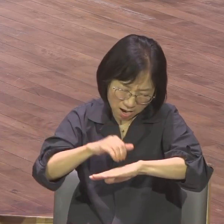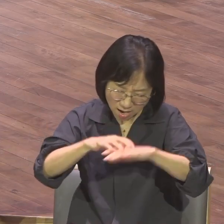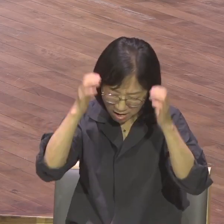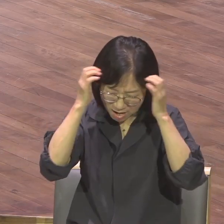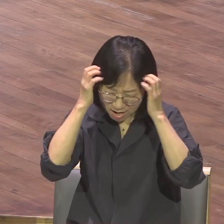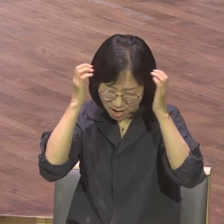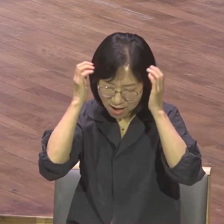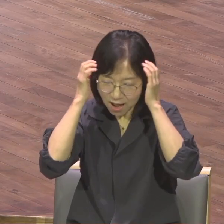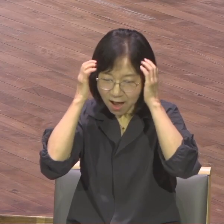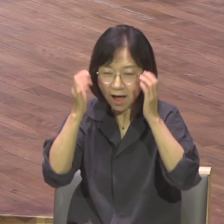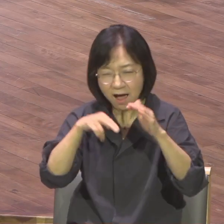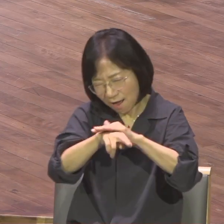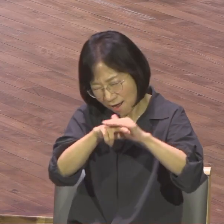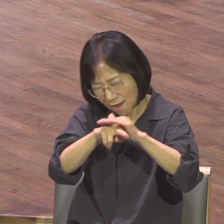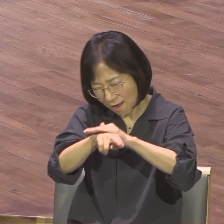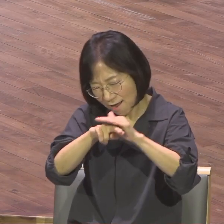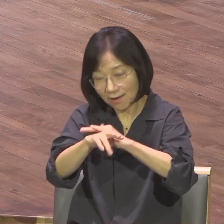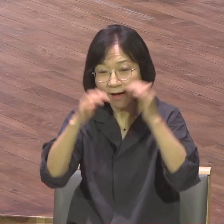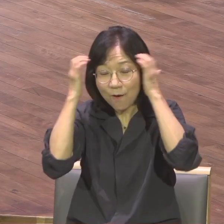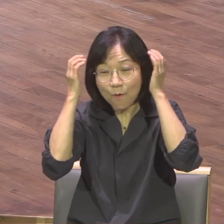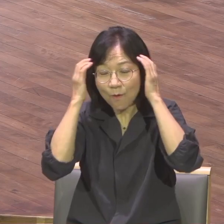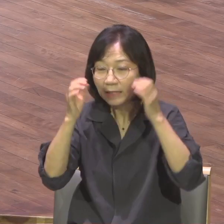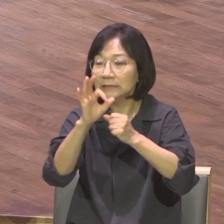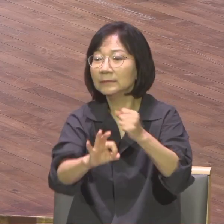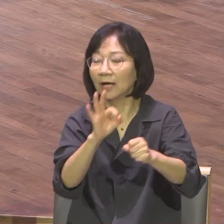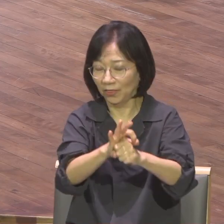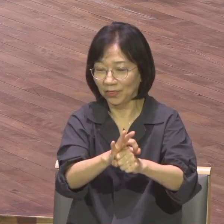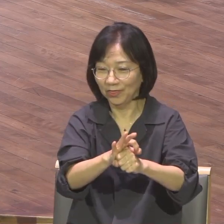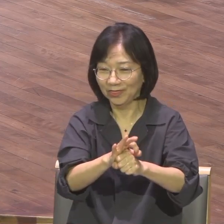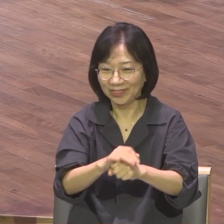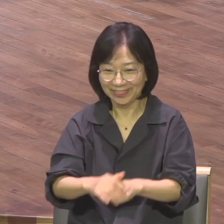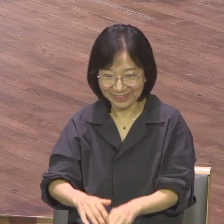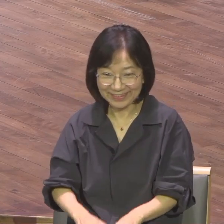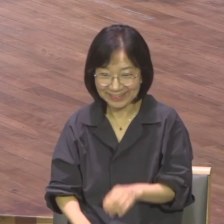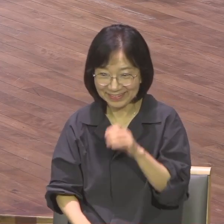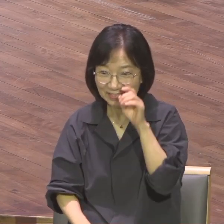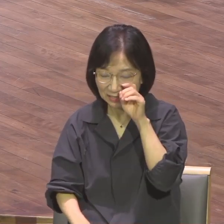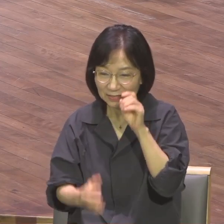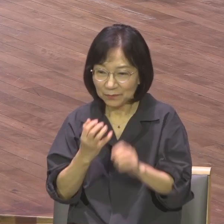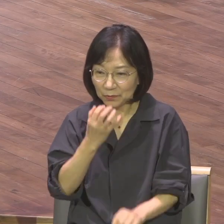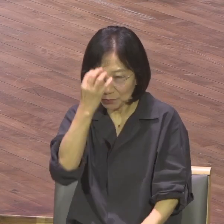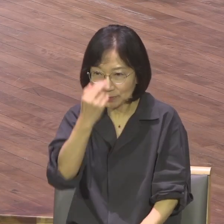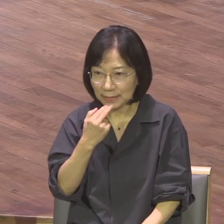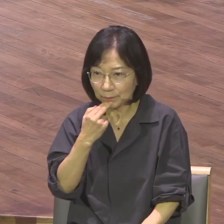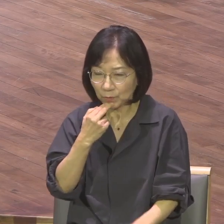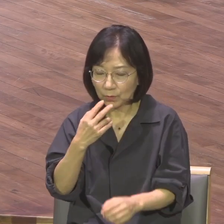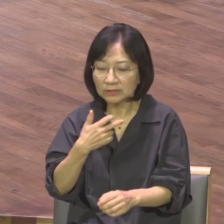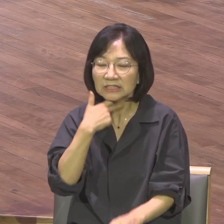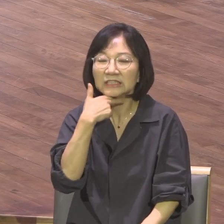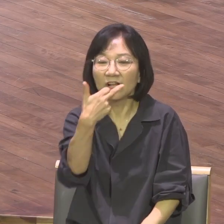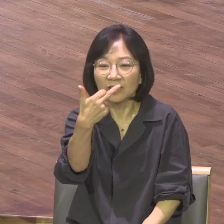요셉도 17세에 세계보금화의 언약을 붙잡고 꿈을 꾸었습니다. 그 꿈꾸는 거